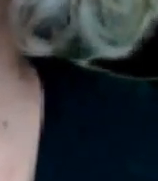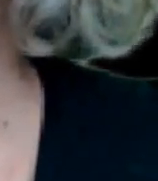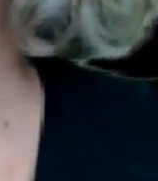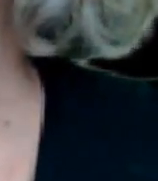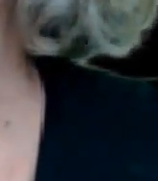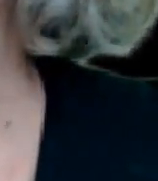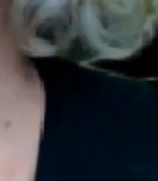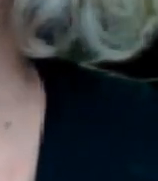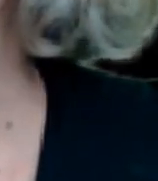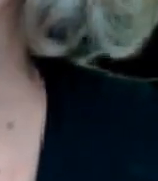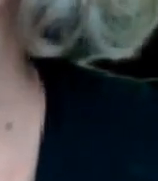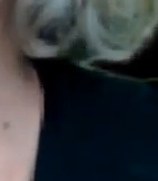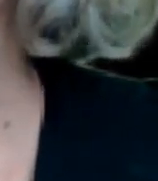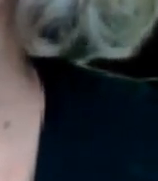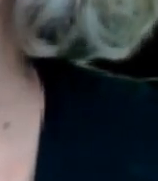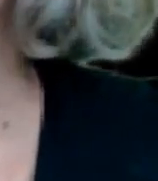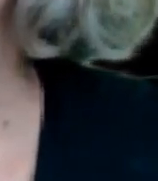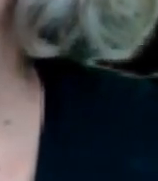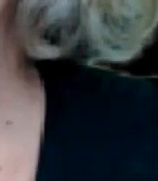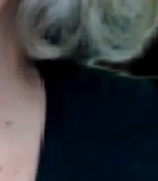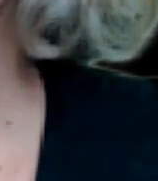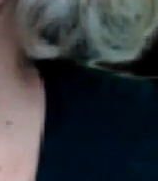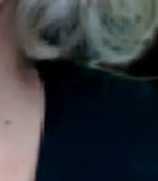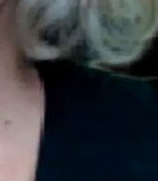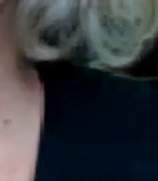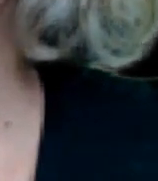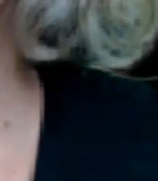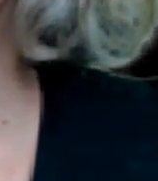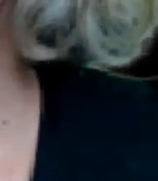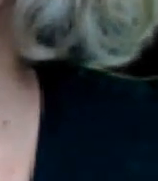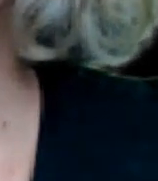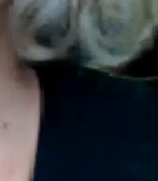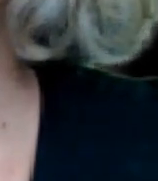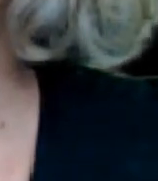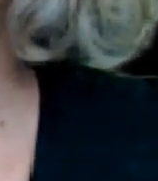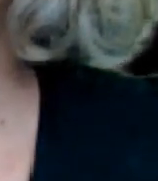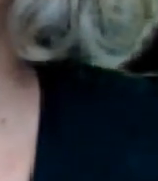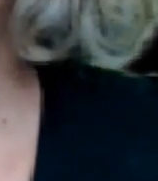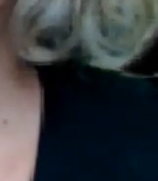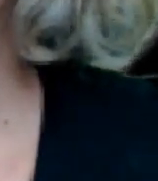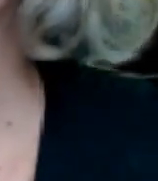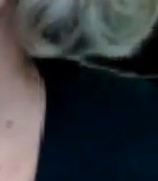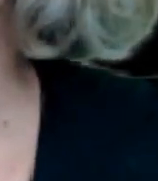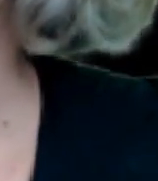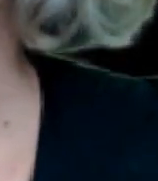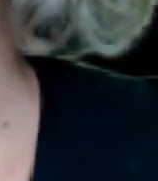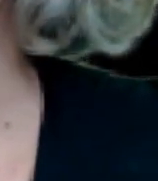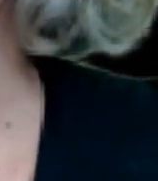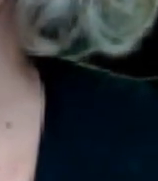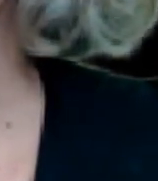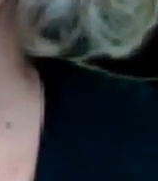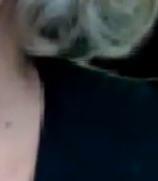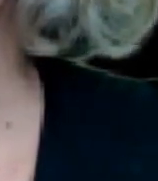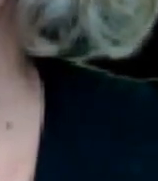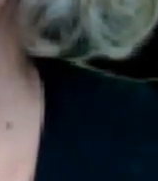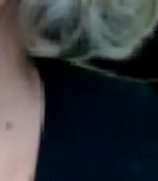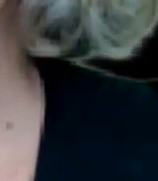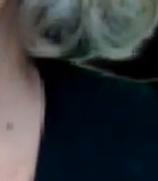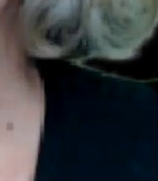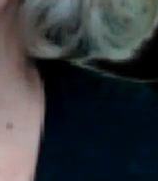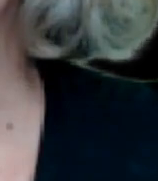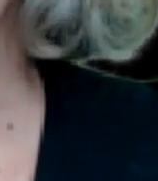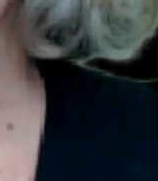farmacéuticas porque son muy fuertes acá creo que son más fuertes que que el gobierno en realidad es